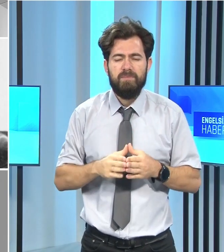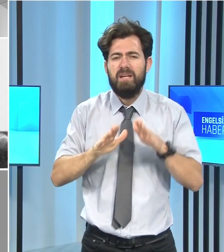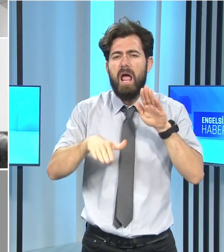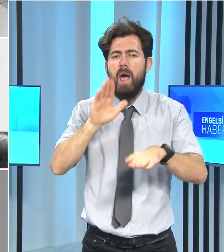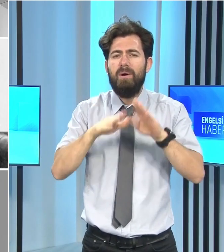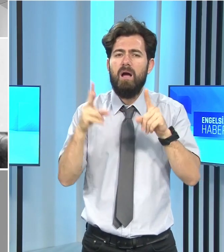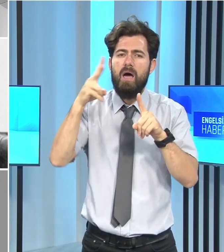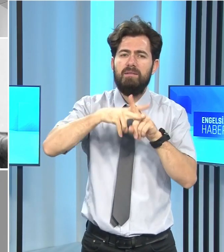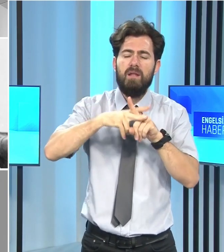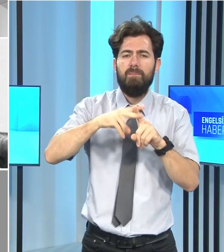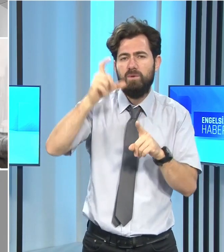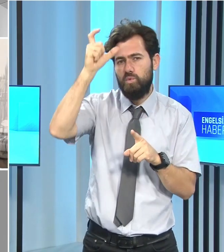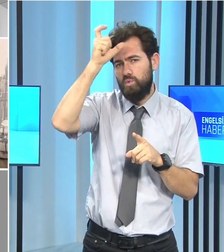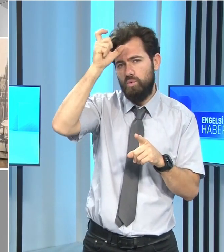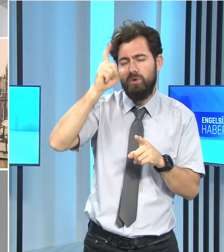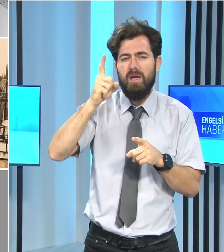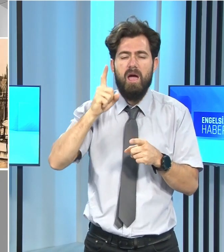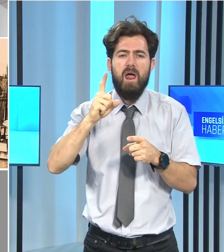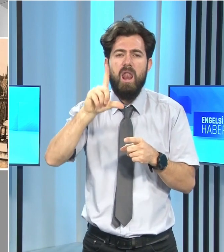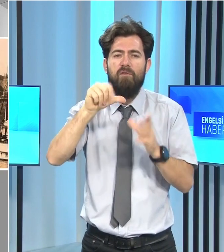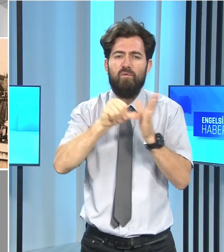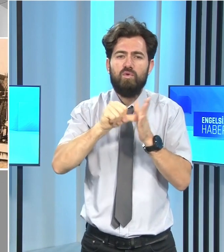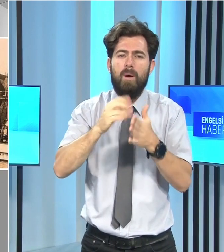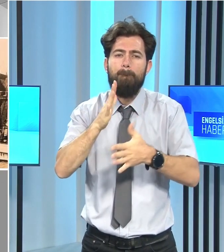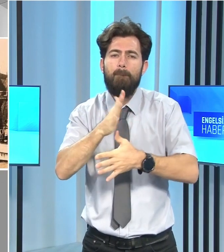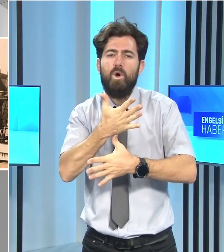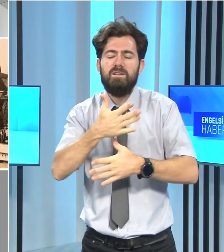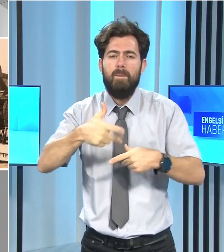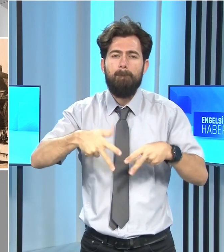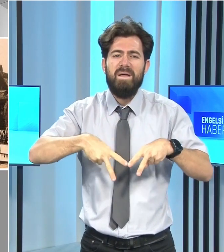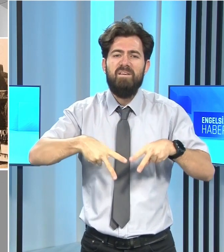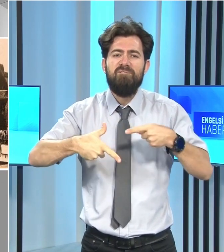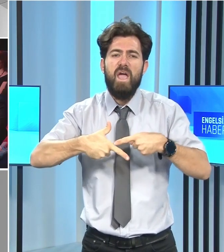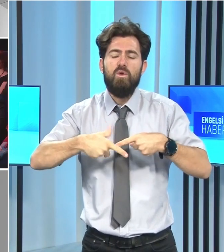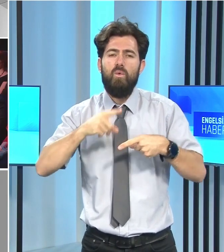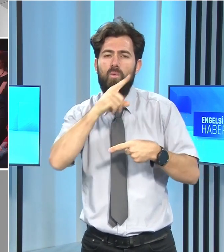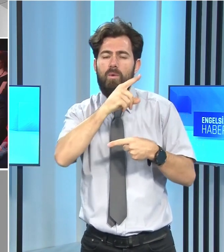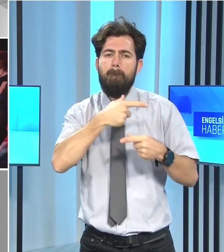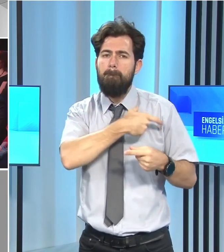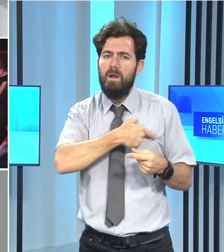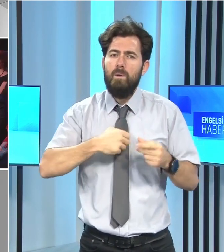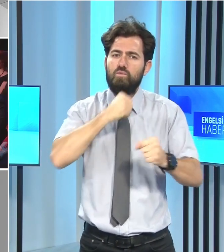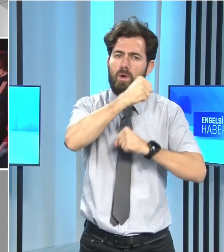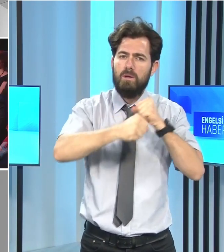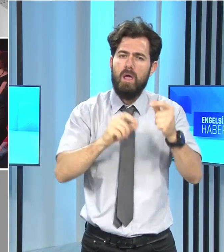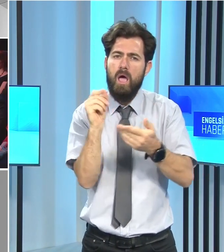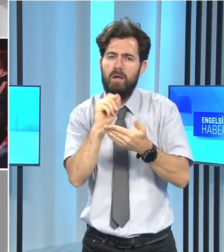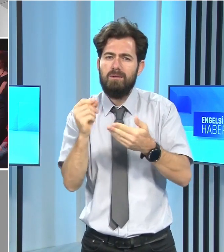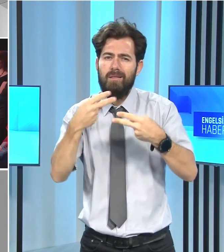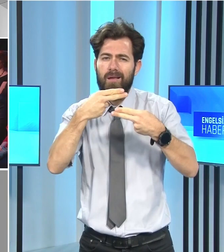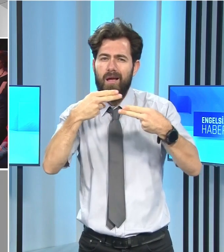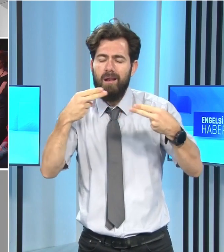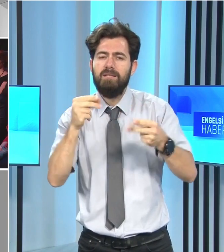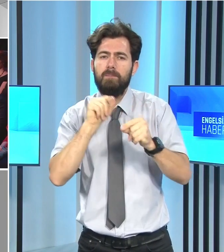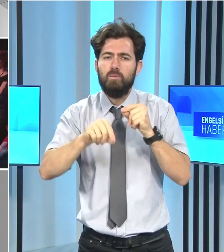katılan Türkiye'nin Lefkoşa Büyükelçisi Metin Feyzoğlu da, milli mücadelede yazılan destanlarda Kıbrıs